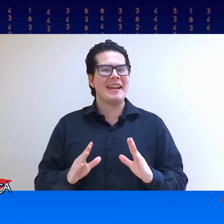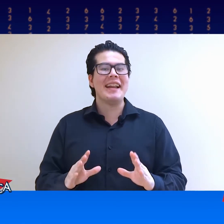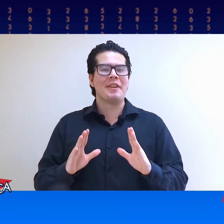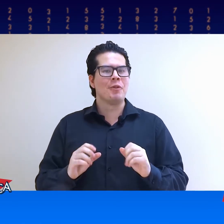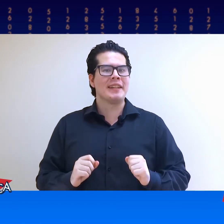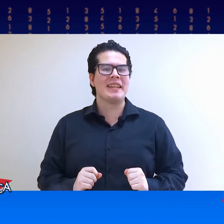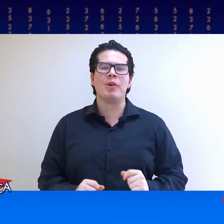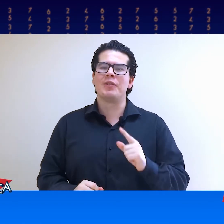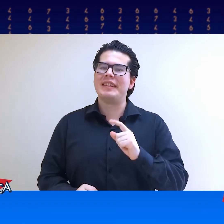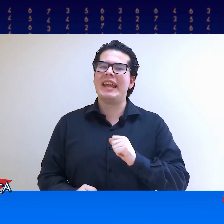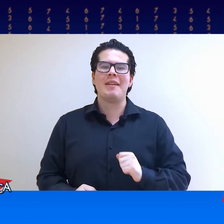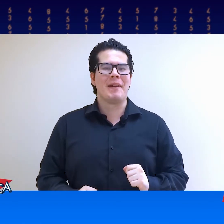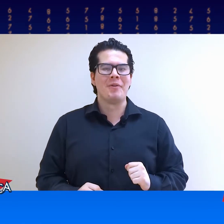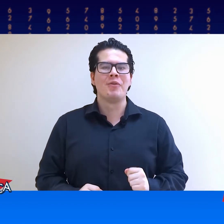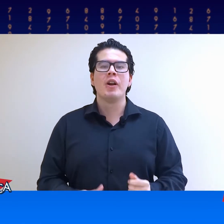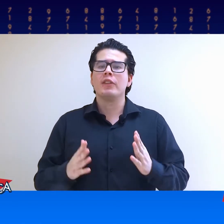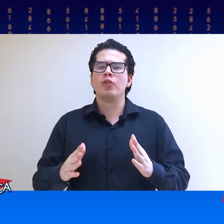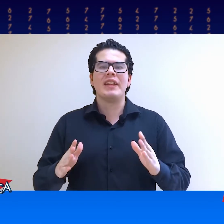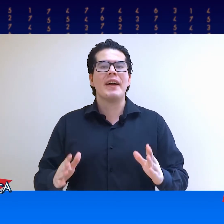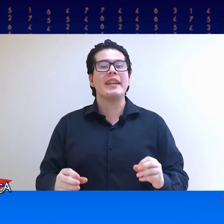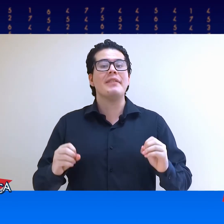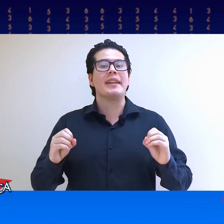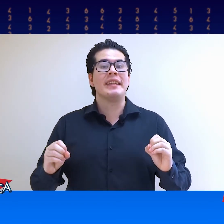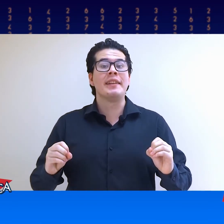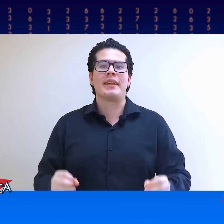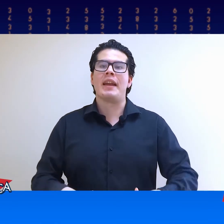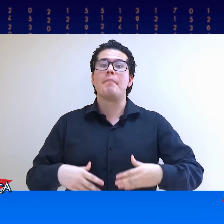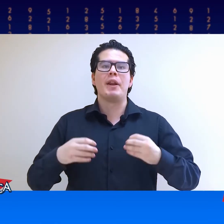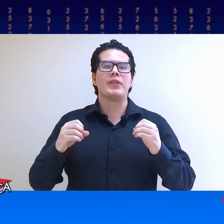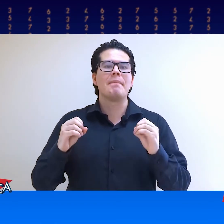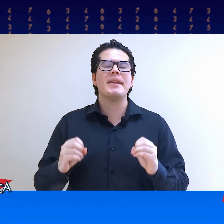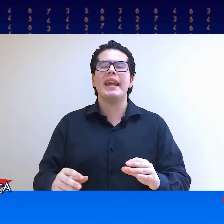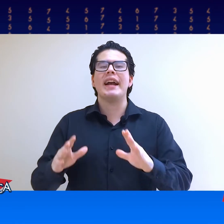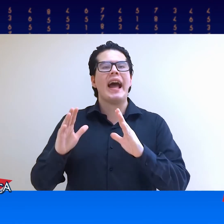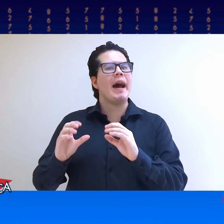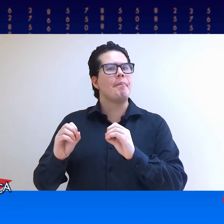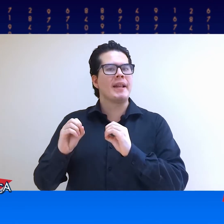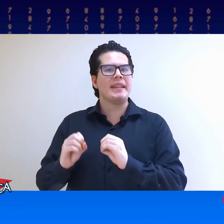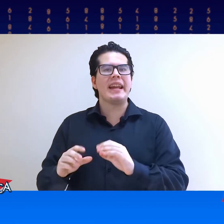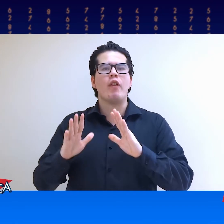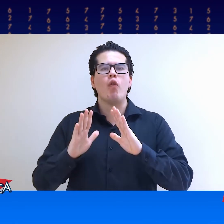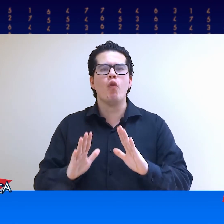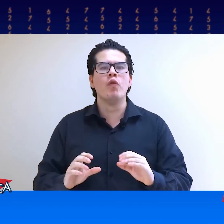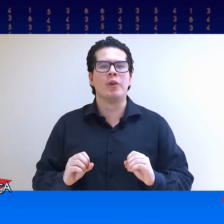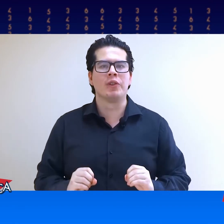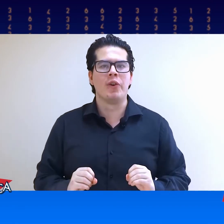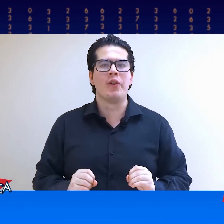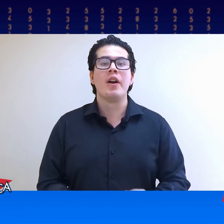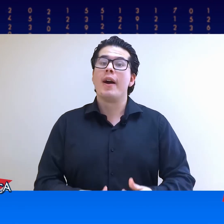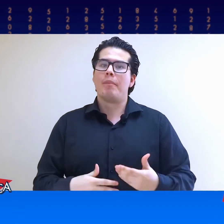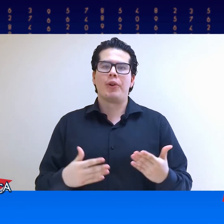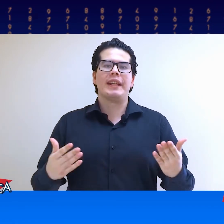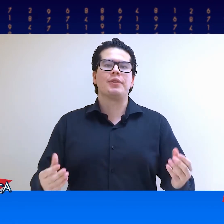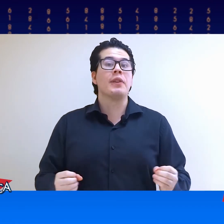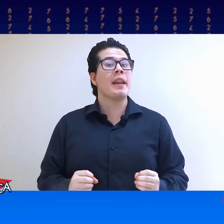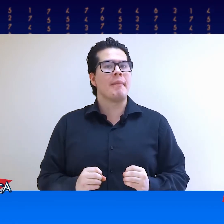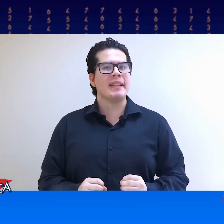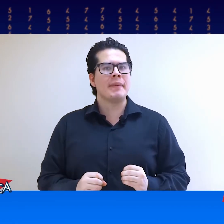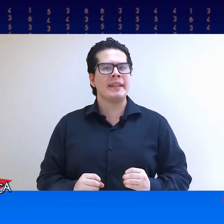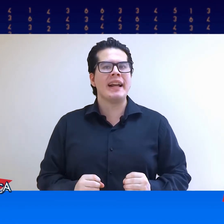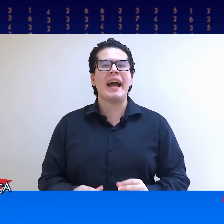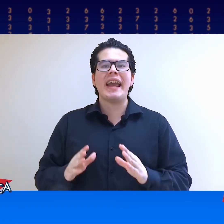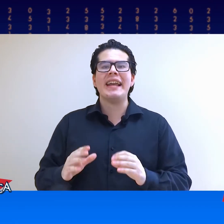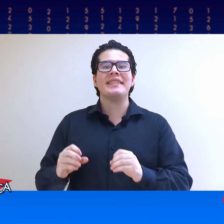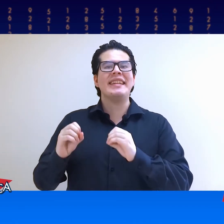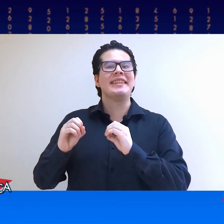primer canal educativo del Perú, donde van a divertirse, pero también a aprender un montón, porque estudiar